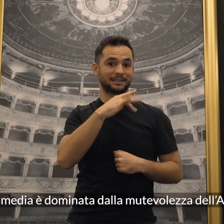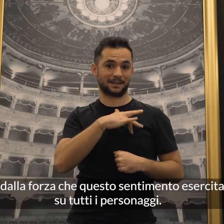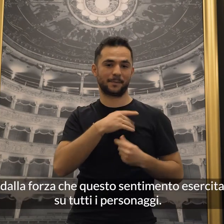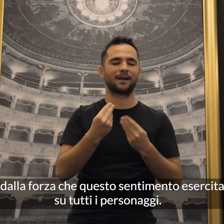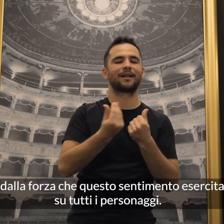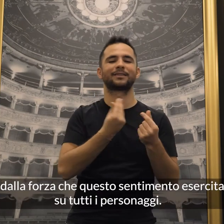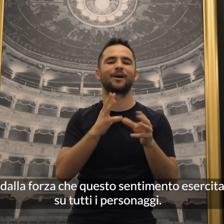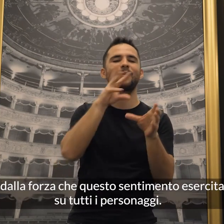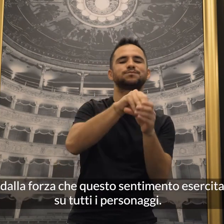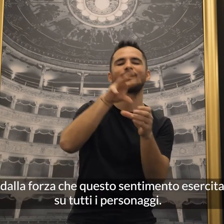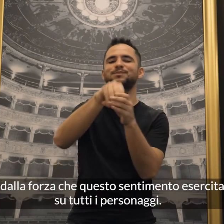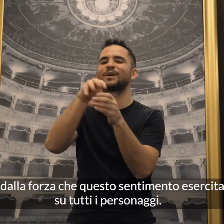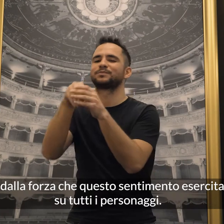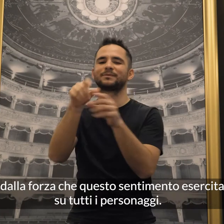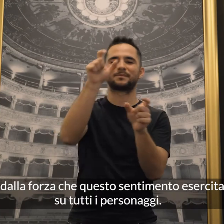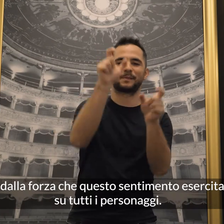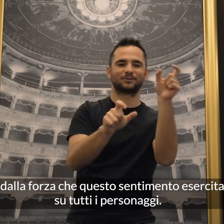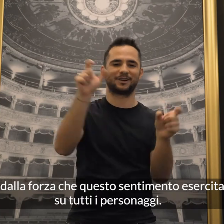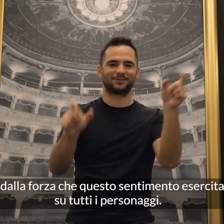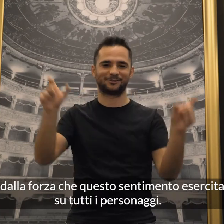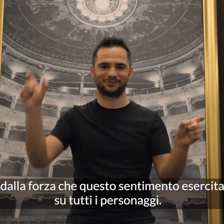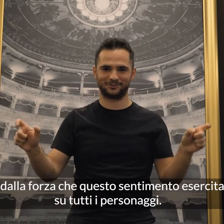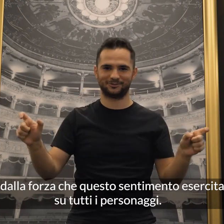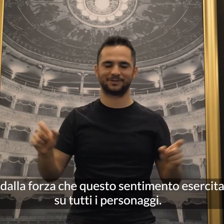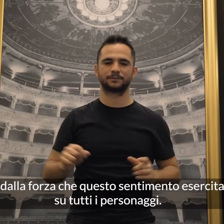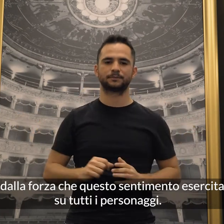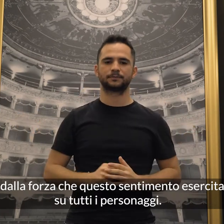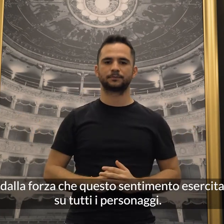e dalla forza che questo sentimento esercita su tutti i personaggi.